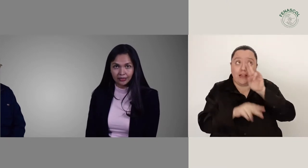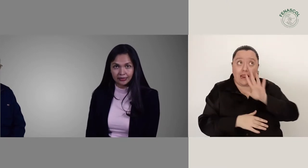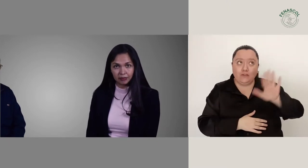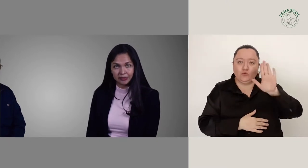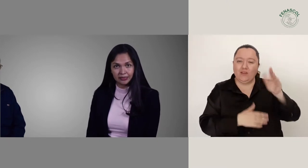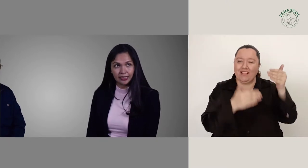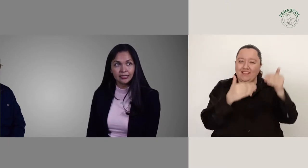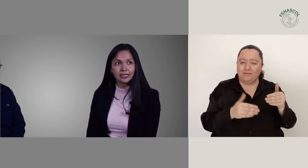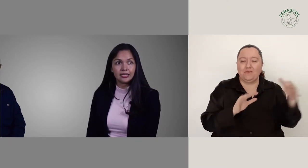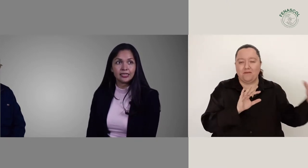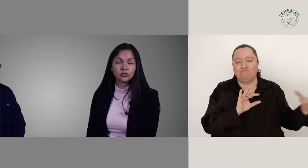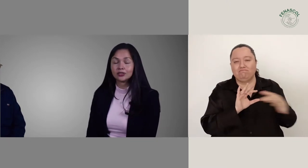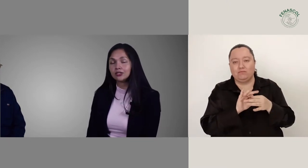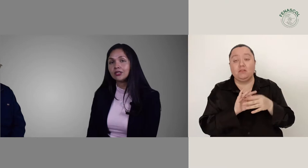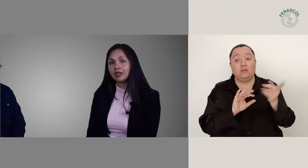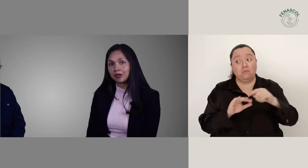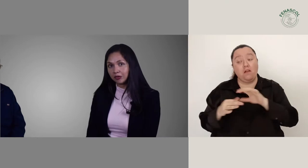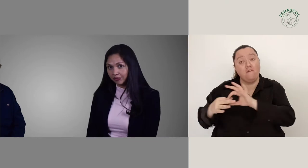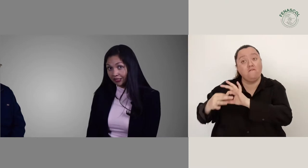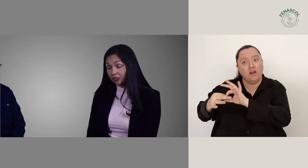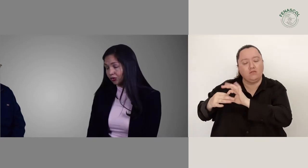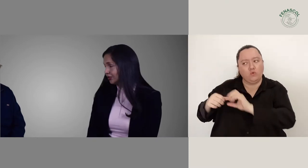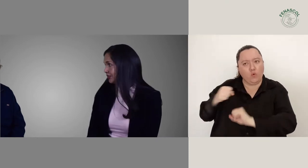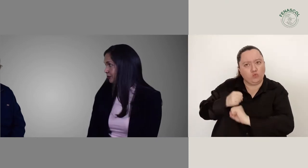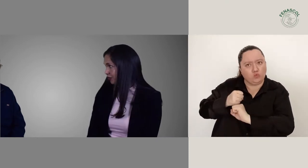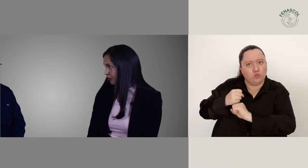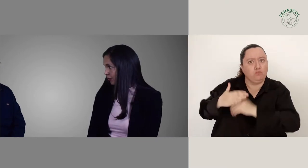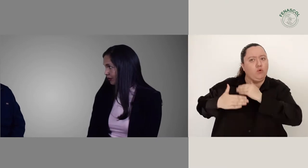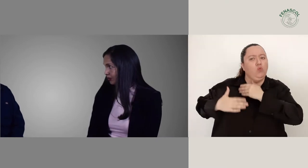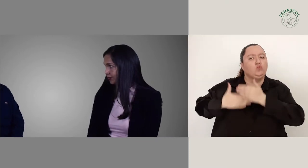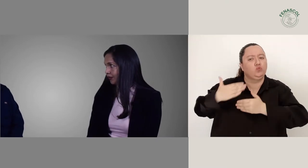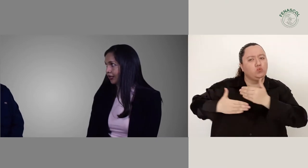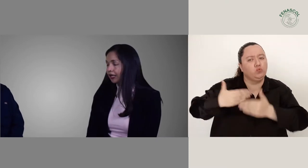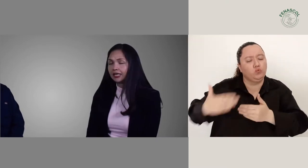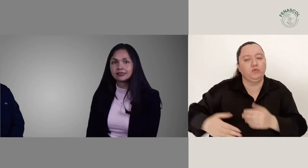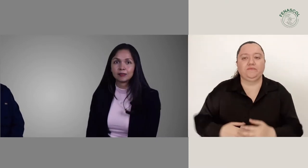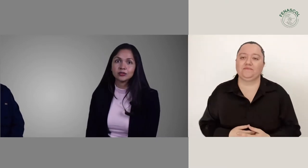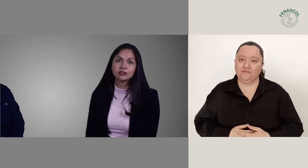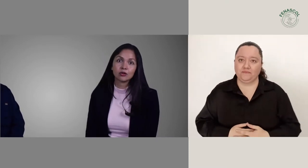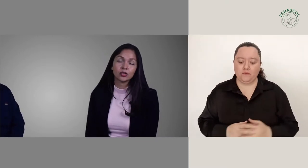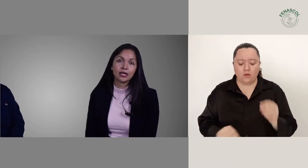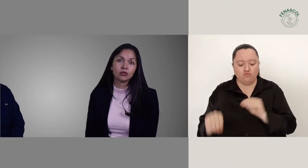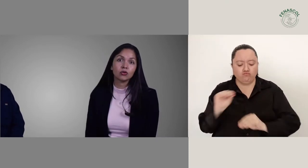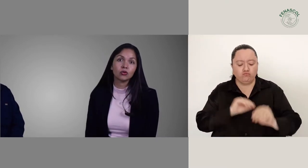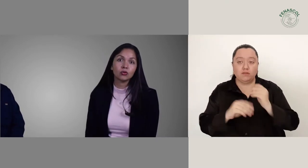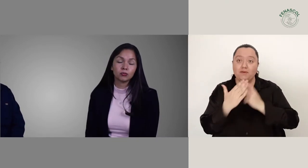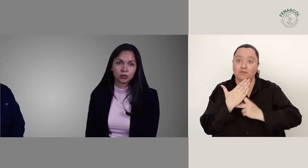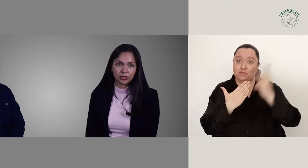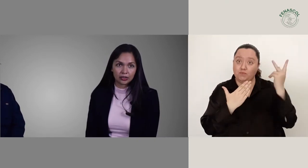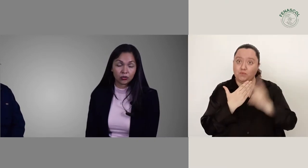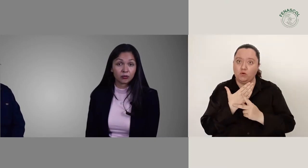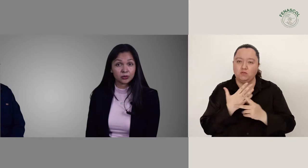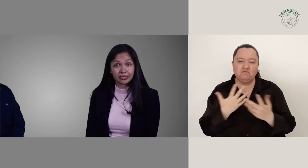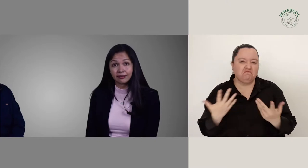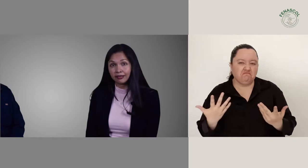Discapacidad y esto ha sido de la mano de FENASCOL desde el primer momento. Estamos desarrollando un proyecto que busca entender